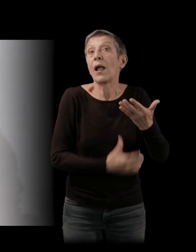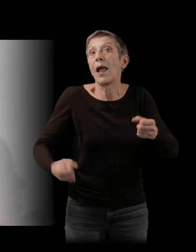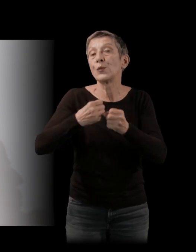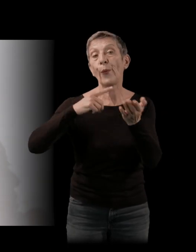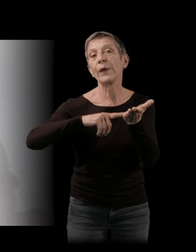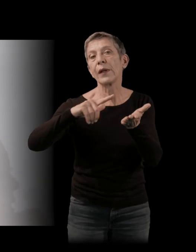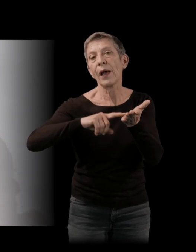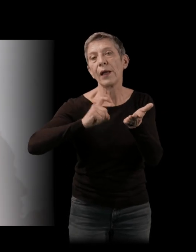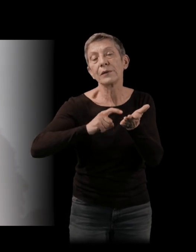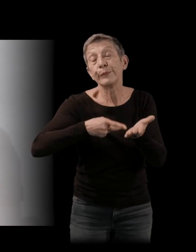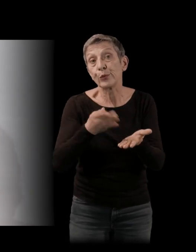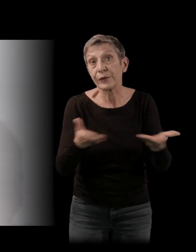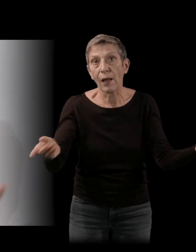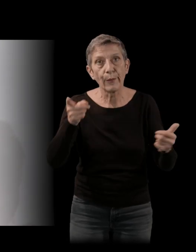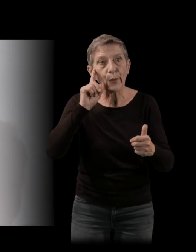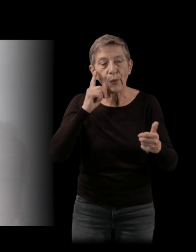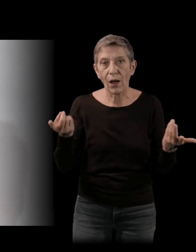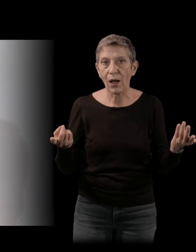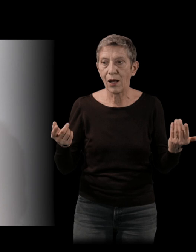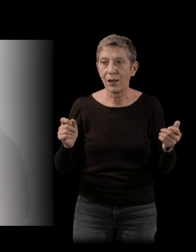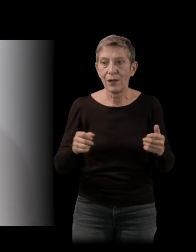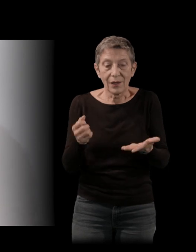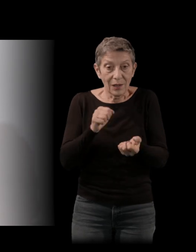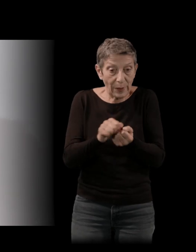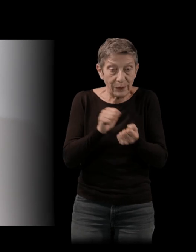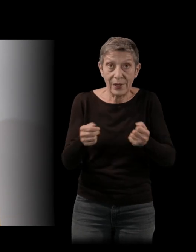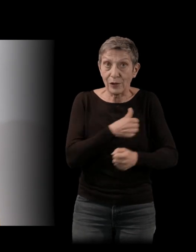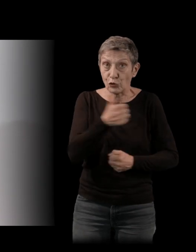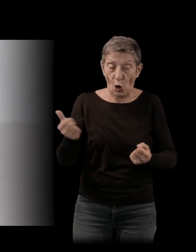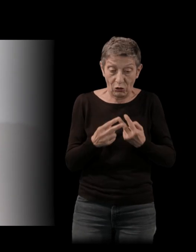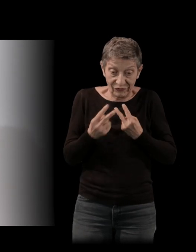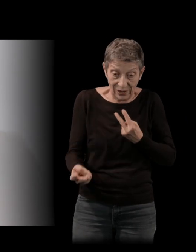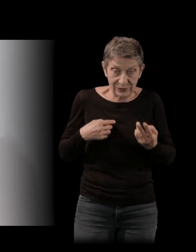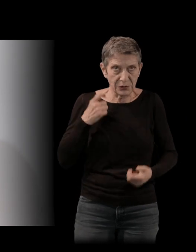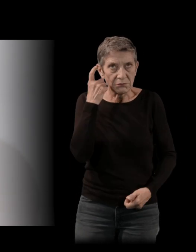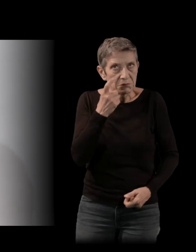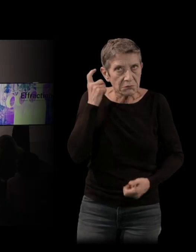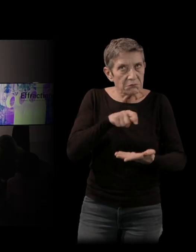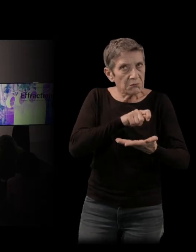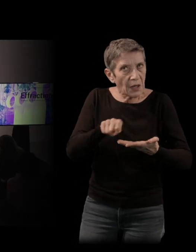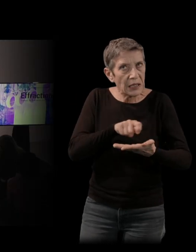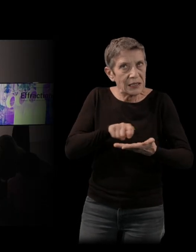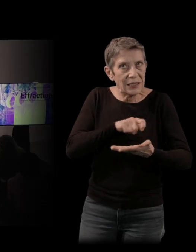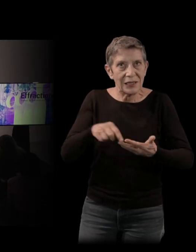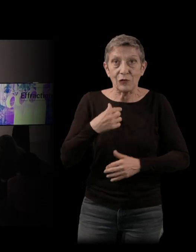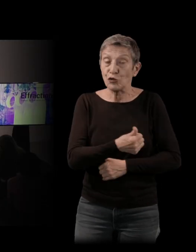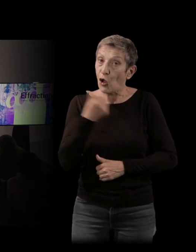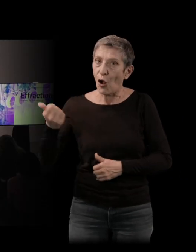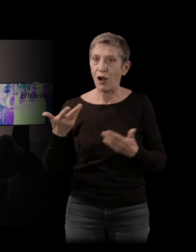'est ce qu'il de plus simple, finalement, parce qu'on est tout seul devant son papier. Voilà, on réfléchit, on écrit, on est totalement seul. Mais quand, effectivement,